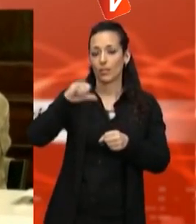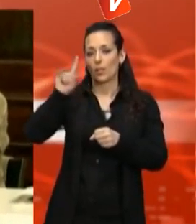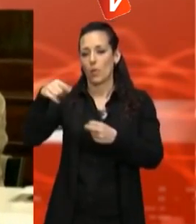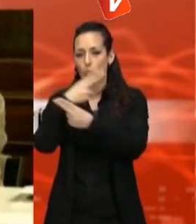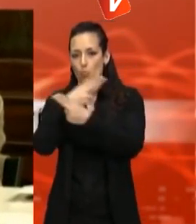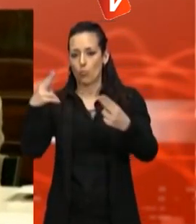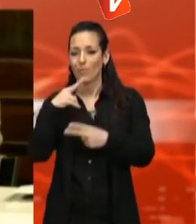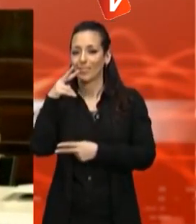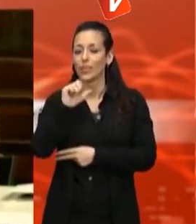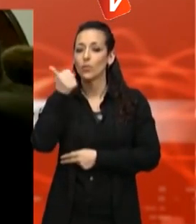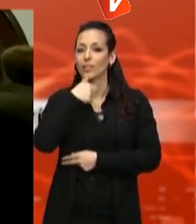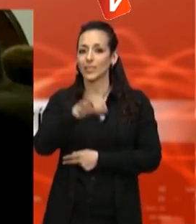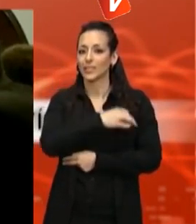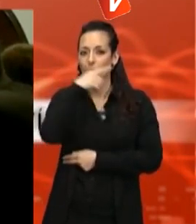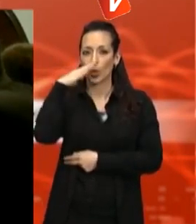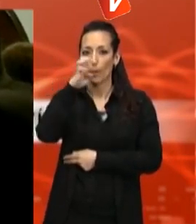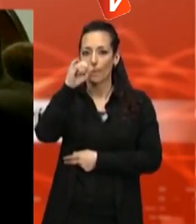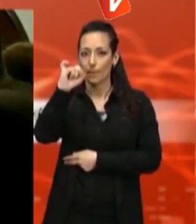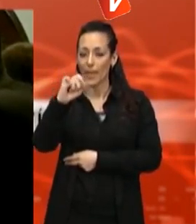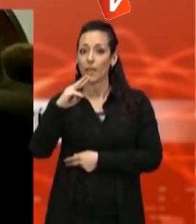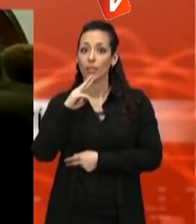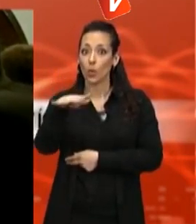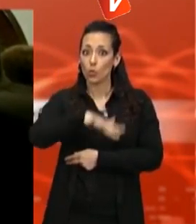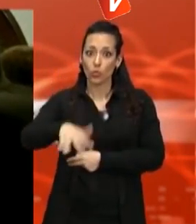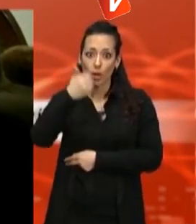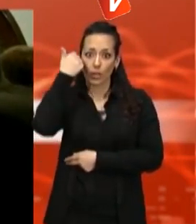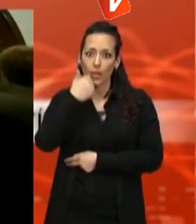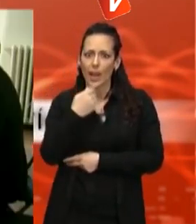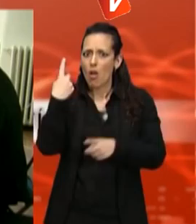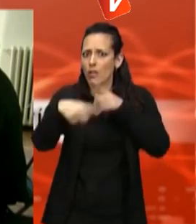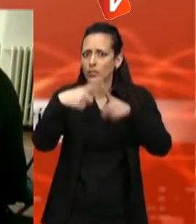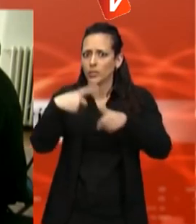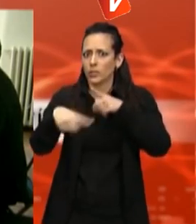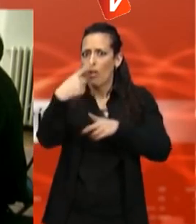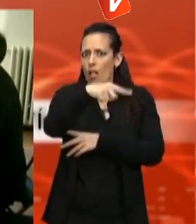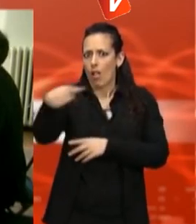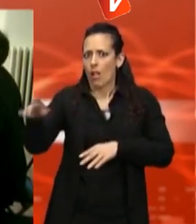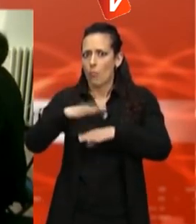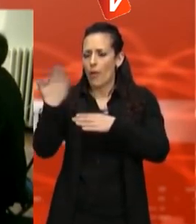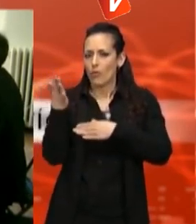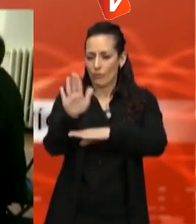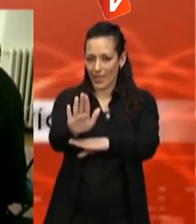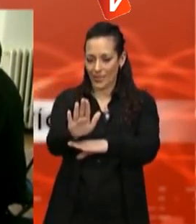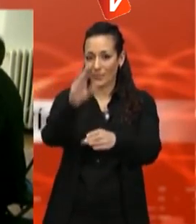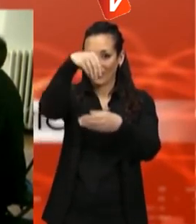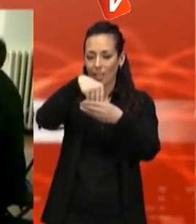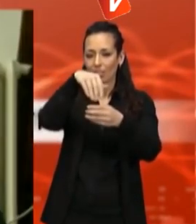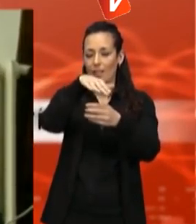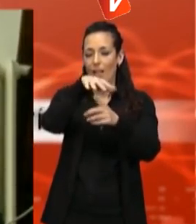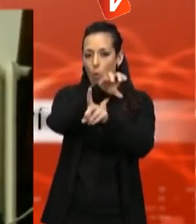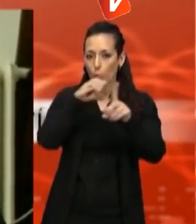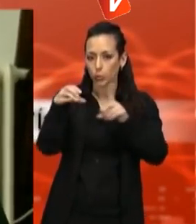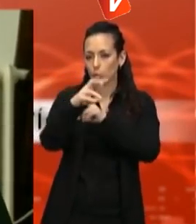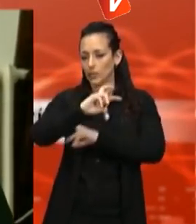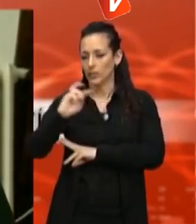considera que la ciutat té molt a oferir, no només en el món del patrimoni arquitectònic, cultural i natural, sinó també la gran activitat que genera el teixit